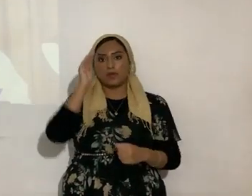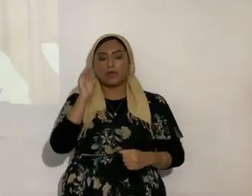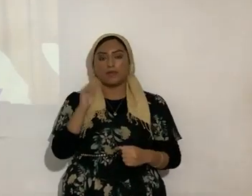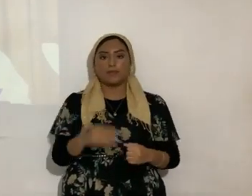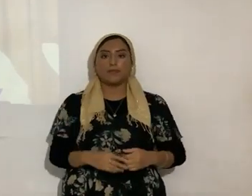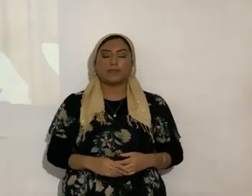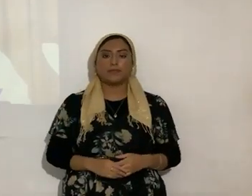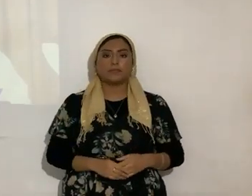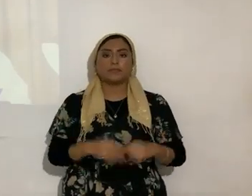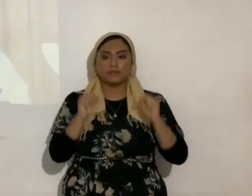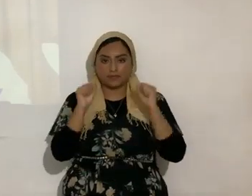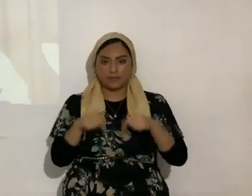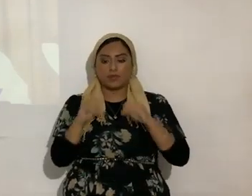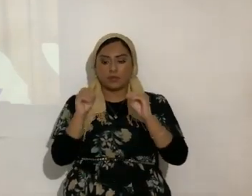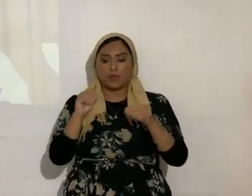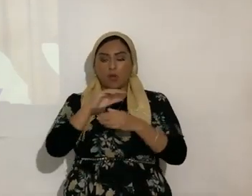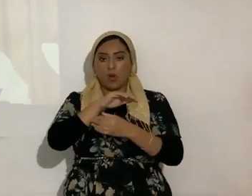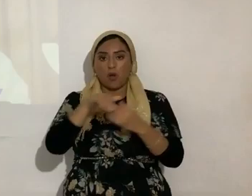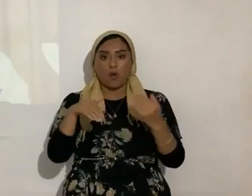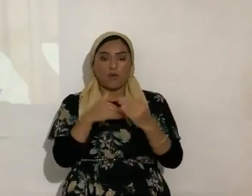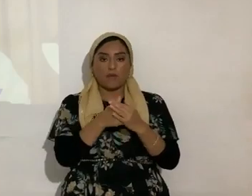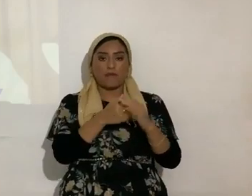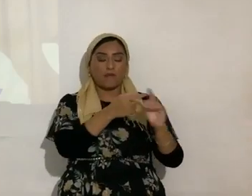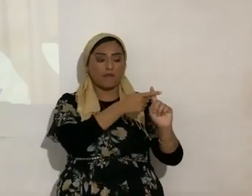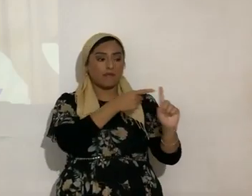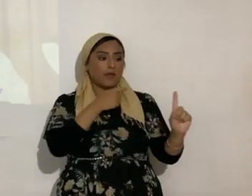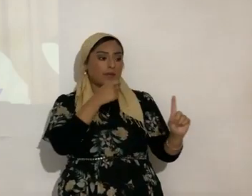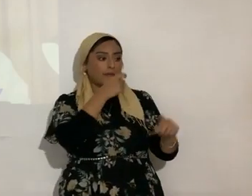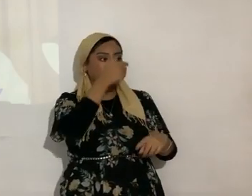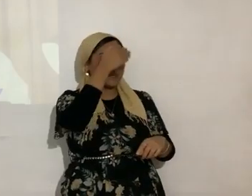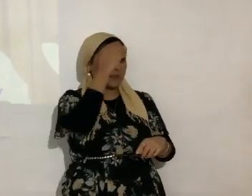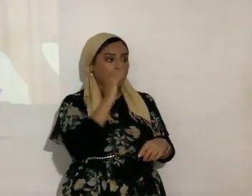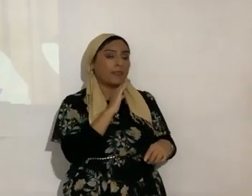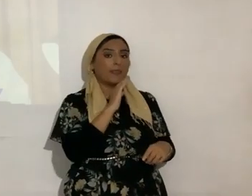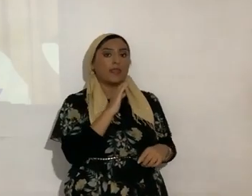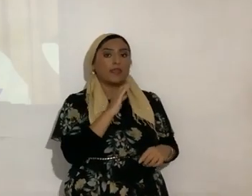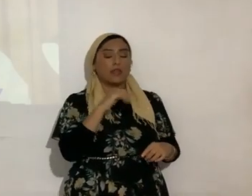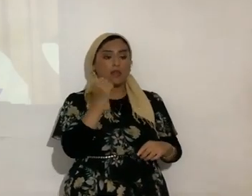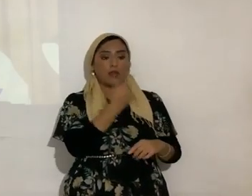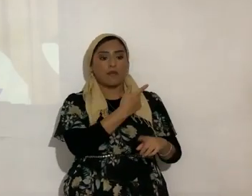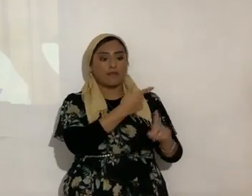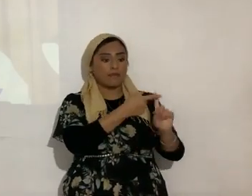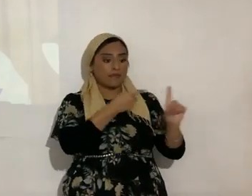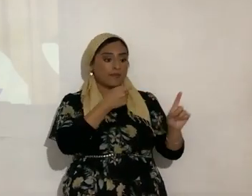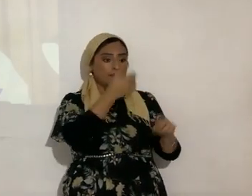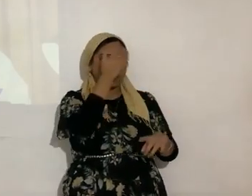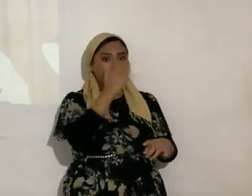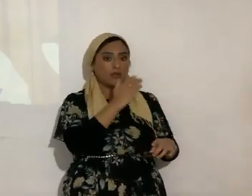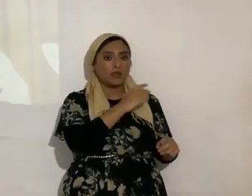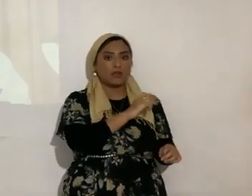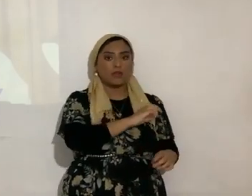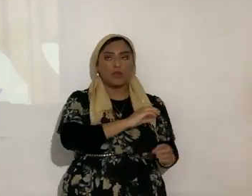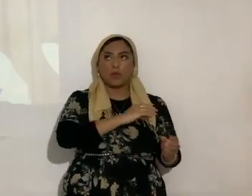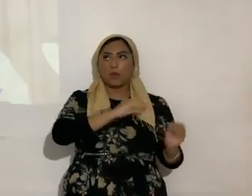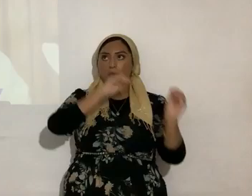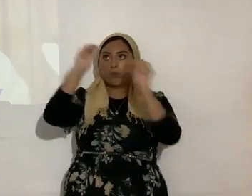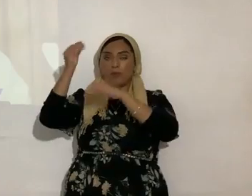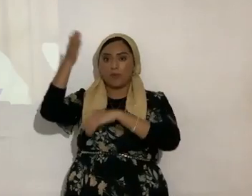Se le puede poner todo lo de Dios en la promoción, todo lo de Dios, sube a Él, porque queremos alcanzar